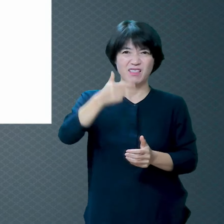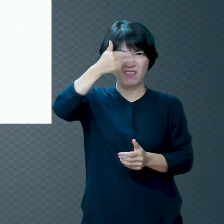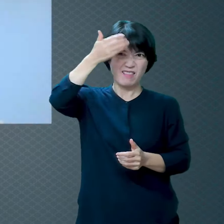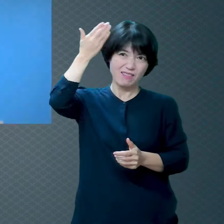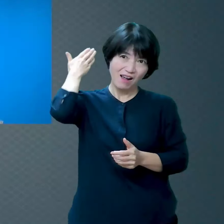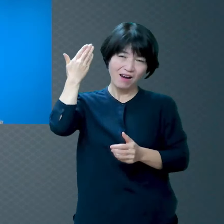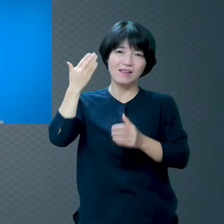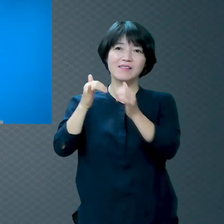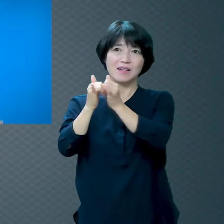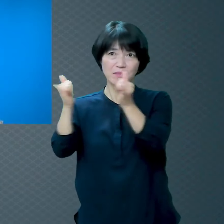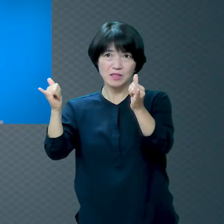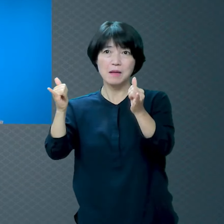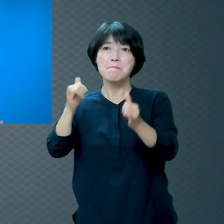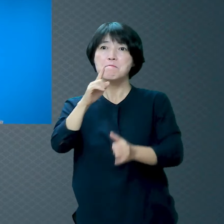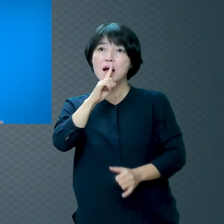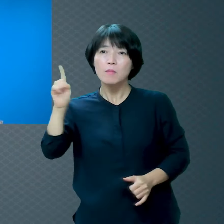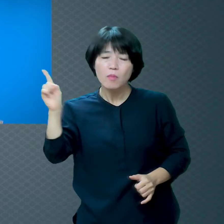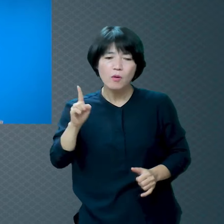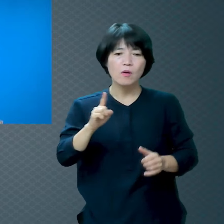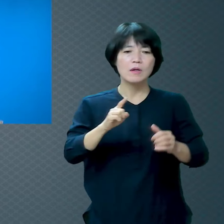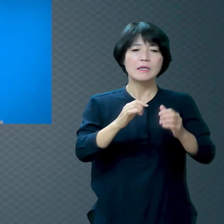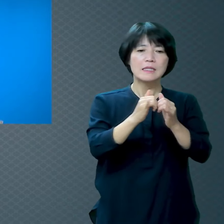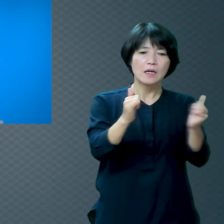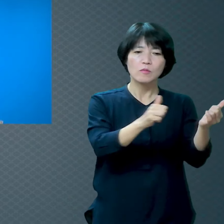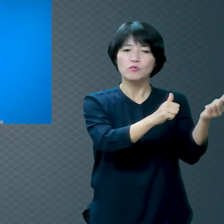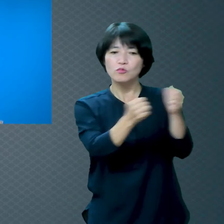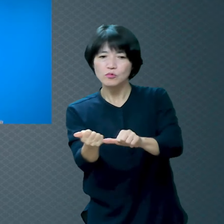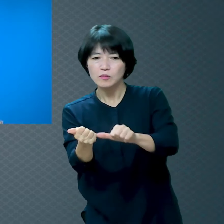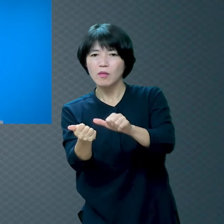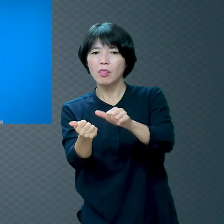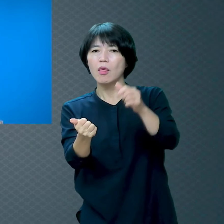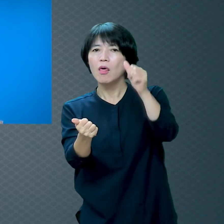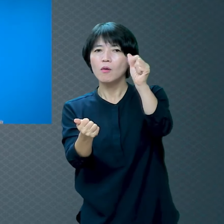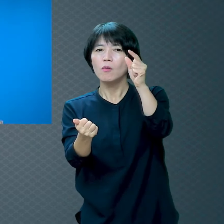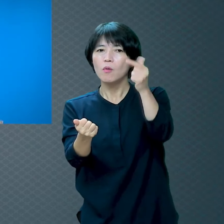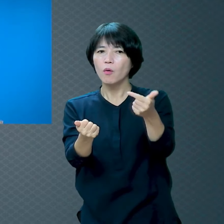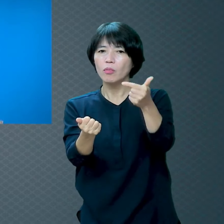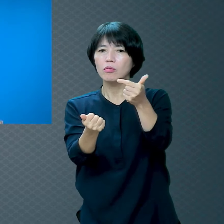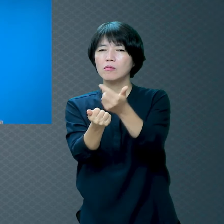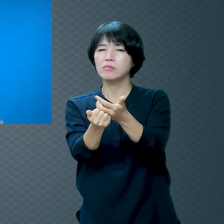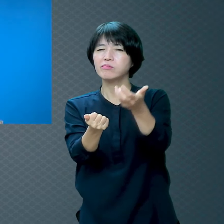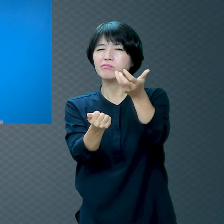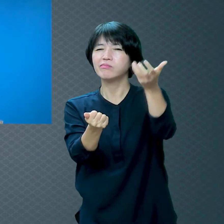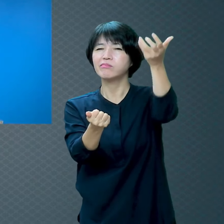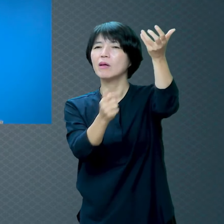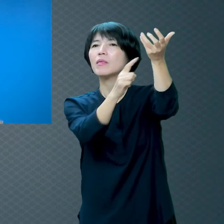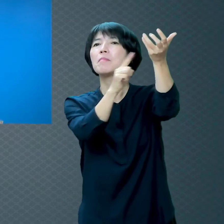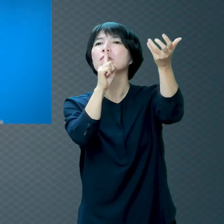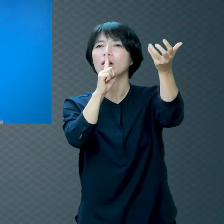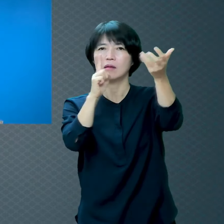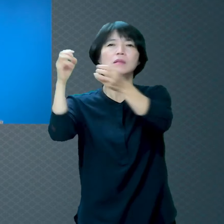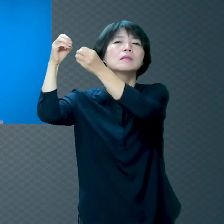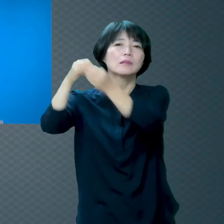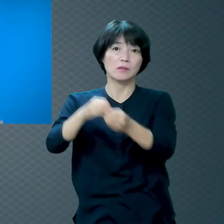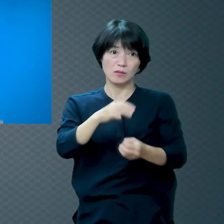혼뿔 나간다라고 얘기하셨어요 옛날 어르신들 얘기했잖아요 사람이